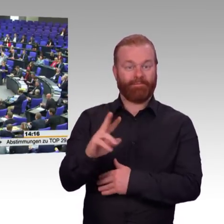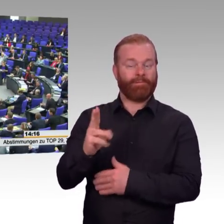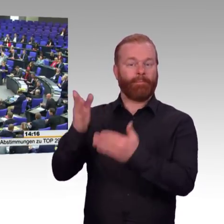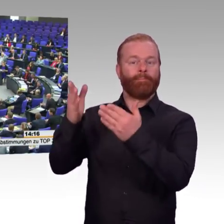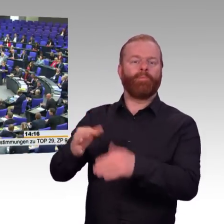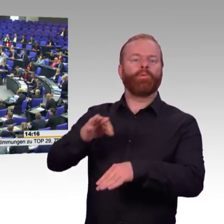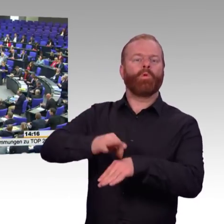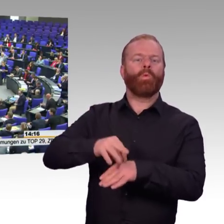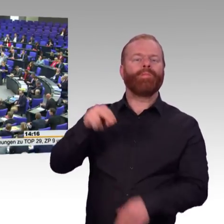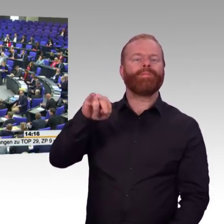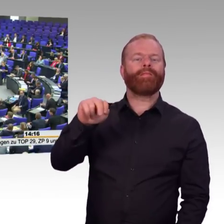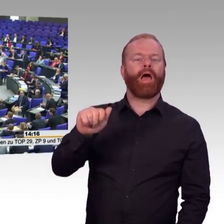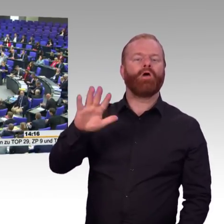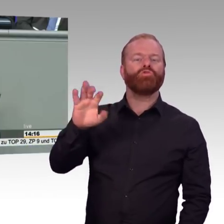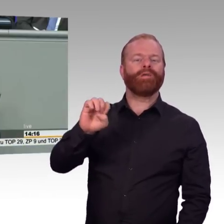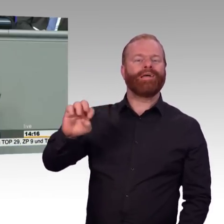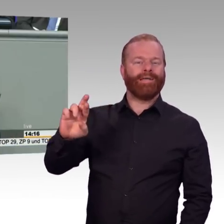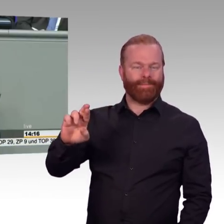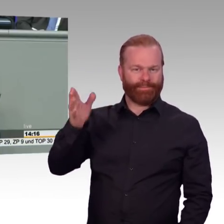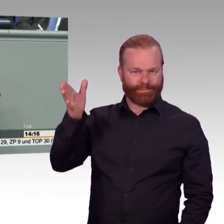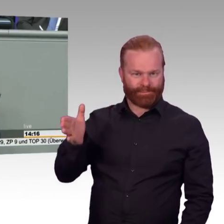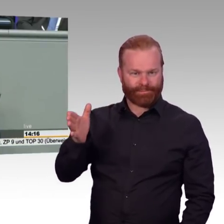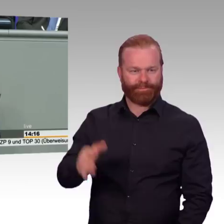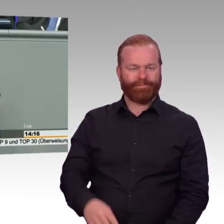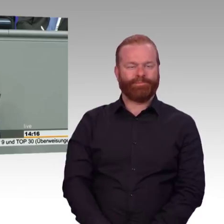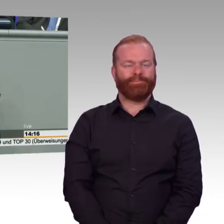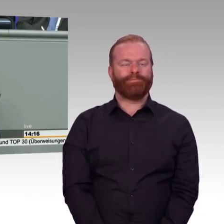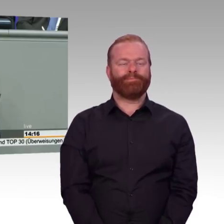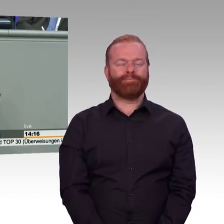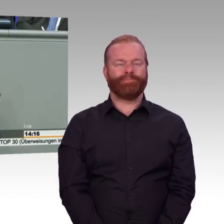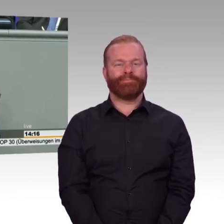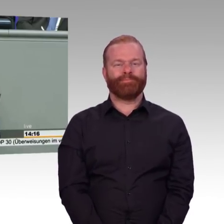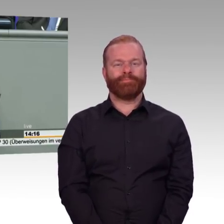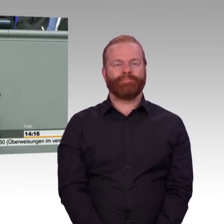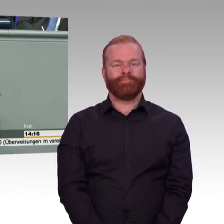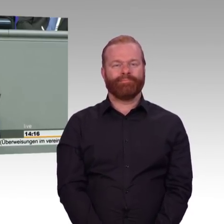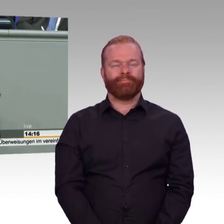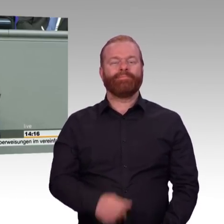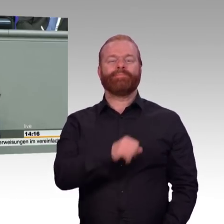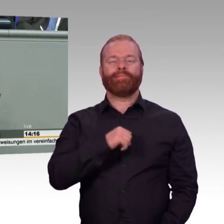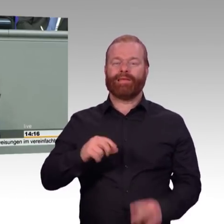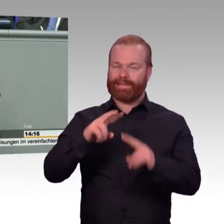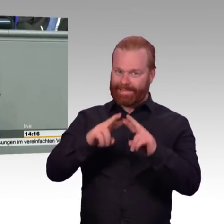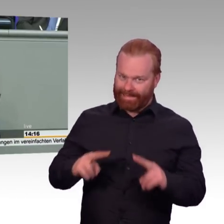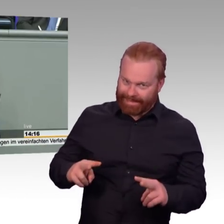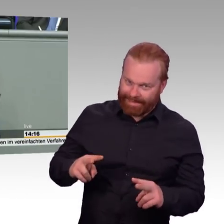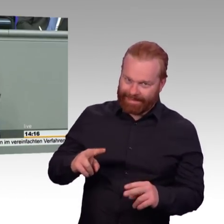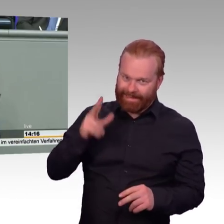als Zielvorgaben nun auf den Tisch liegen, dass die tatsächlich auch in die Umsetzung kommen. Das sind wir uns sowohl in der